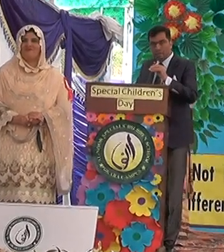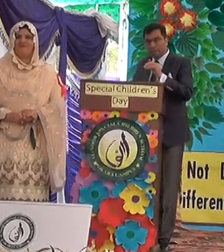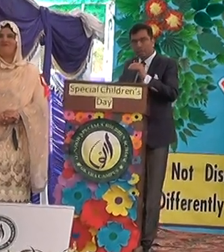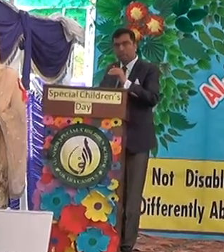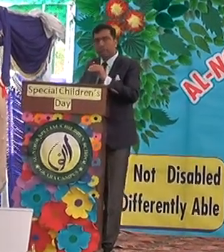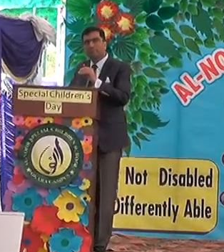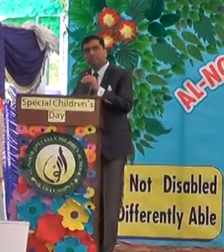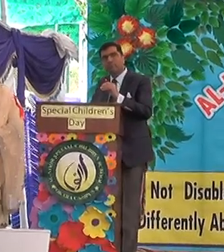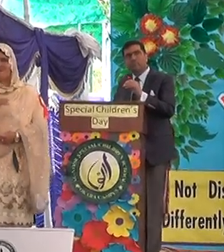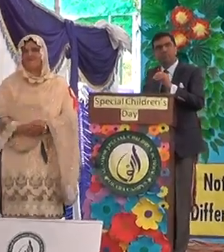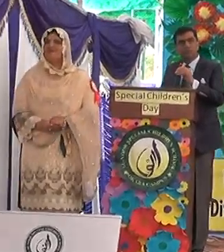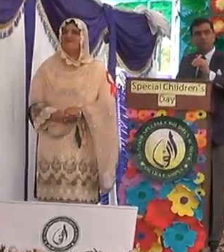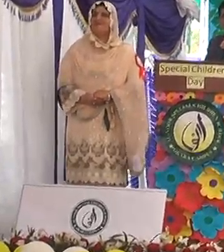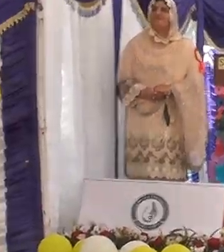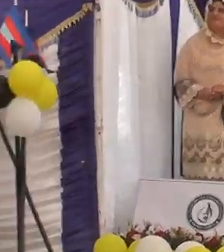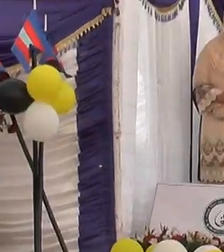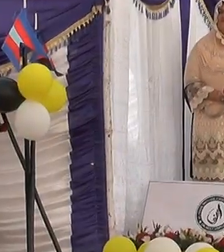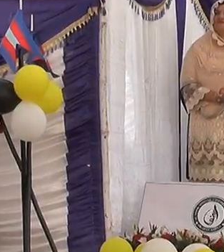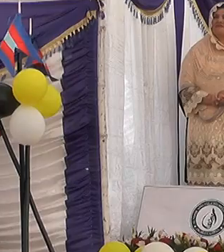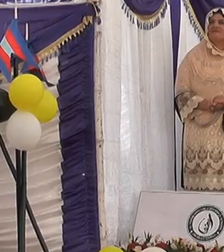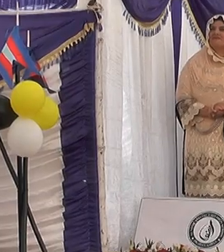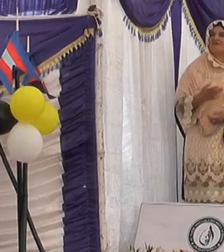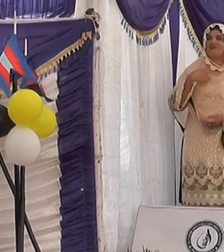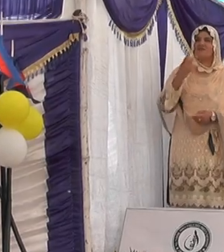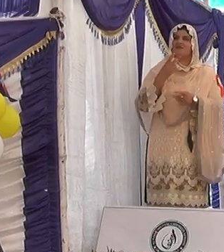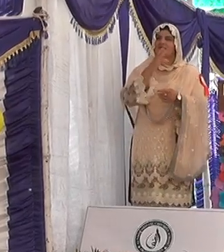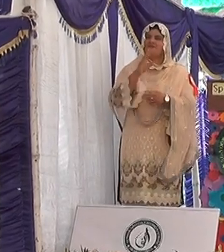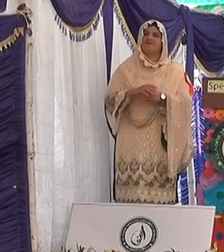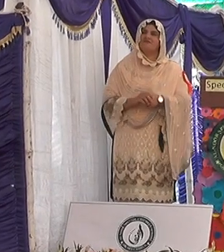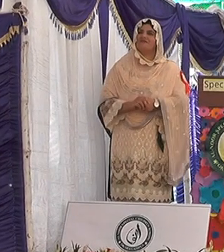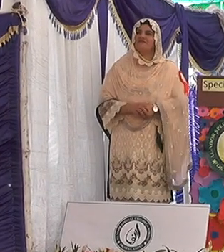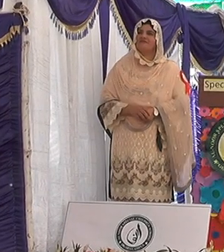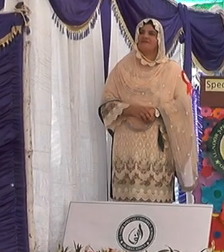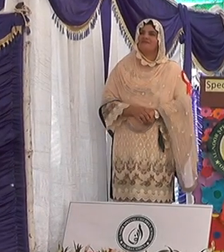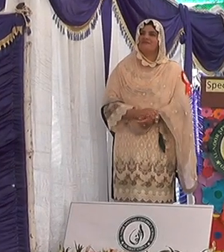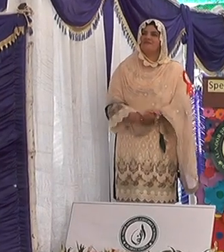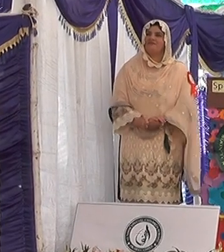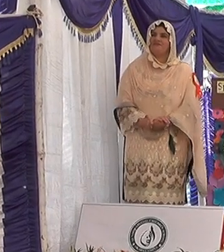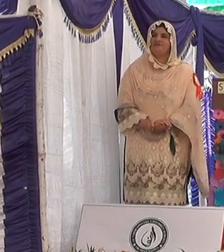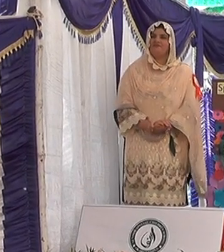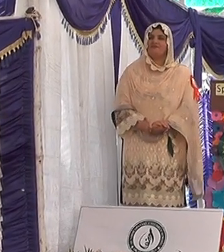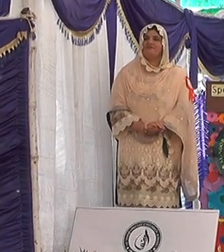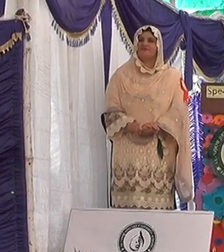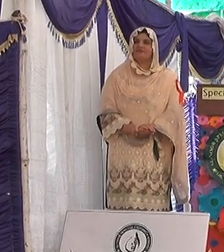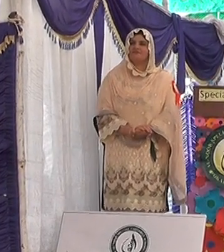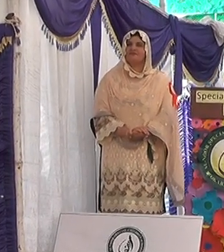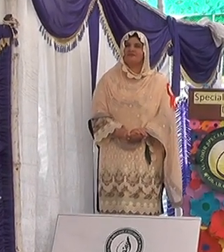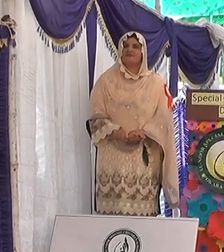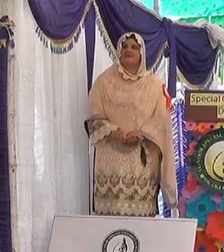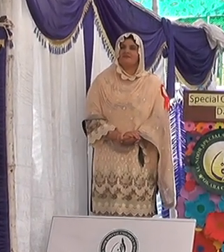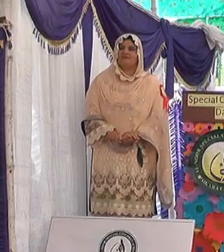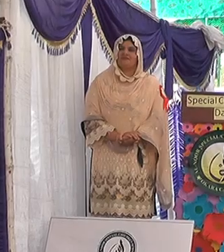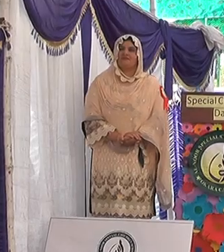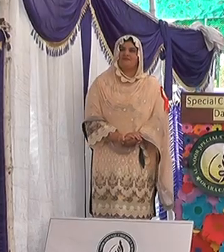اسلام علیکم ربی شرحی صدری اجت سکلی امری واضح نفتہ تنبیل سانی نفتہ انکالی